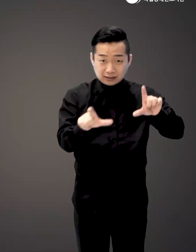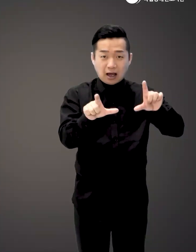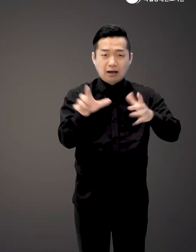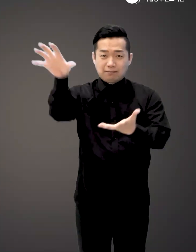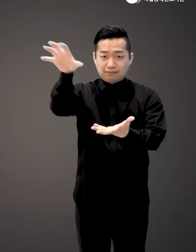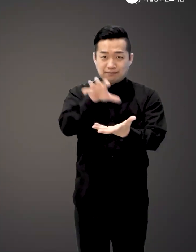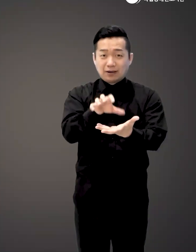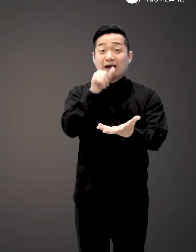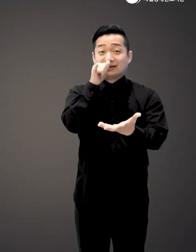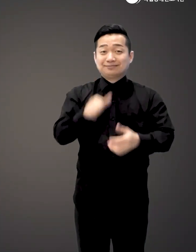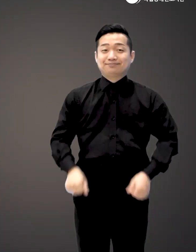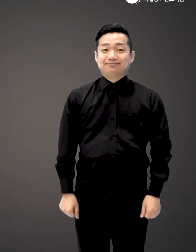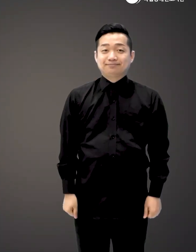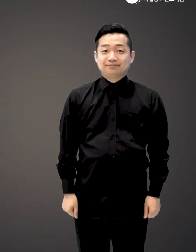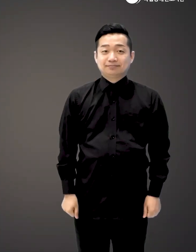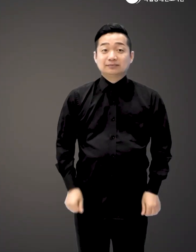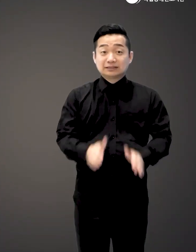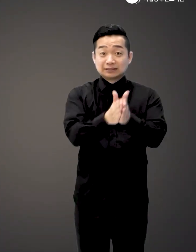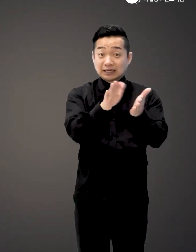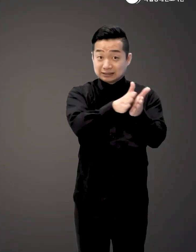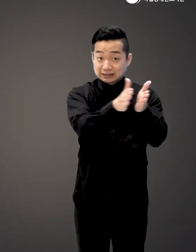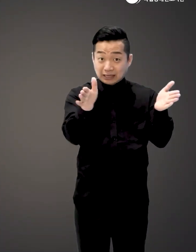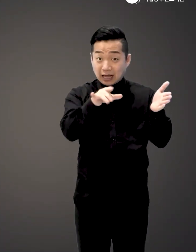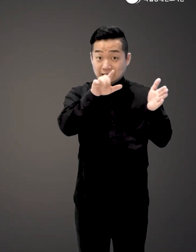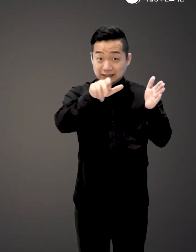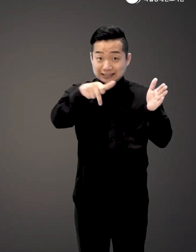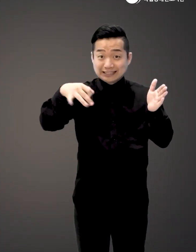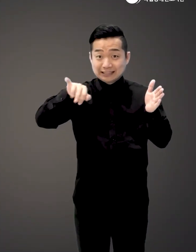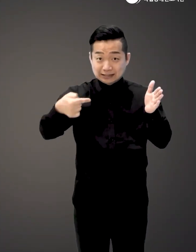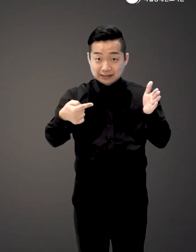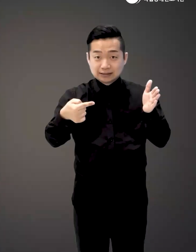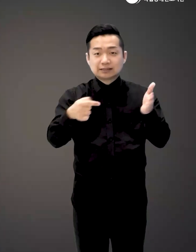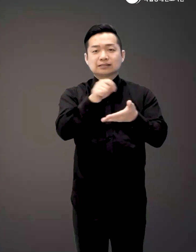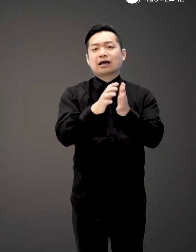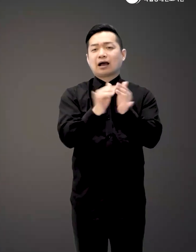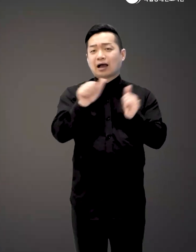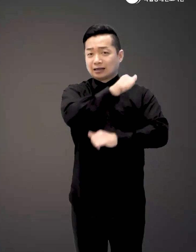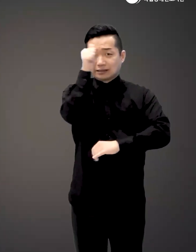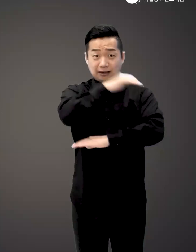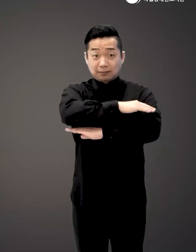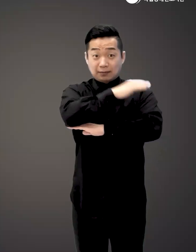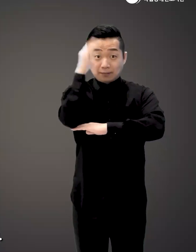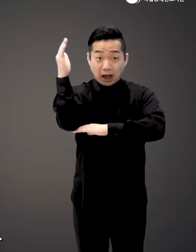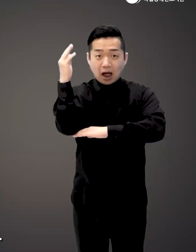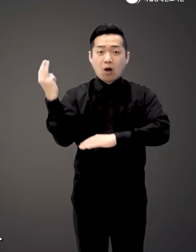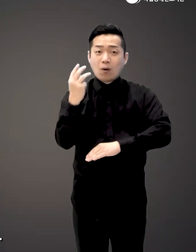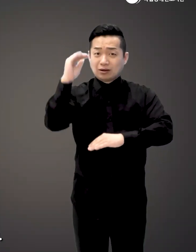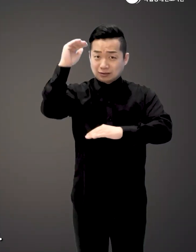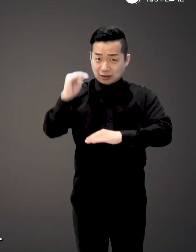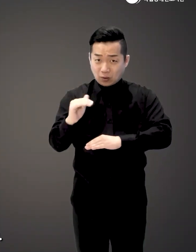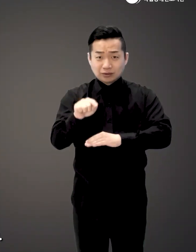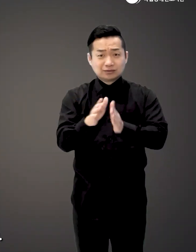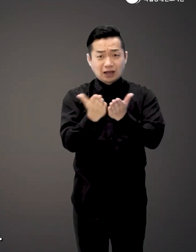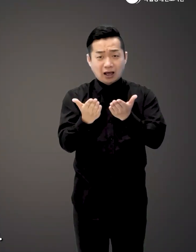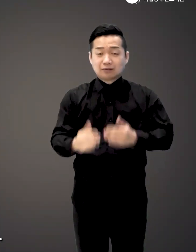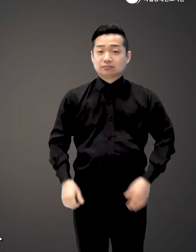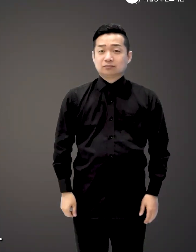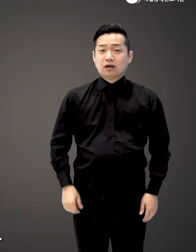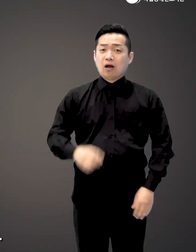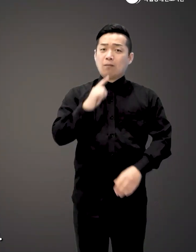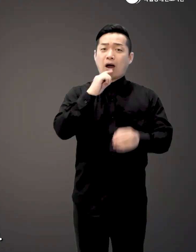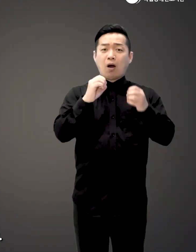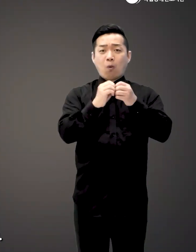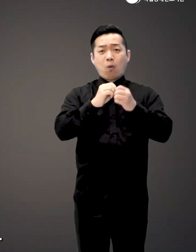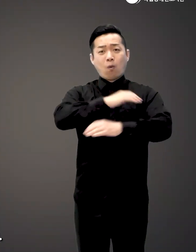고스란히 녹아 있습니다 책 도입부터 밝혀지는 크리스베 작가의 인생 이야기는 와인이 주제인 이 책이